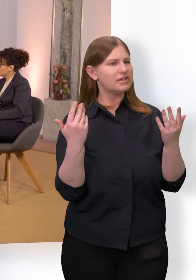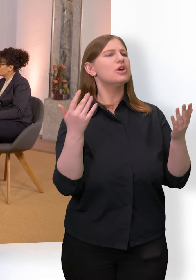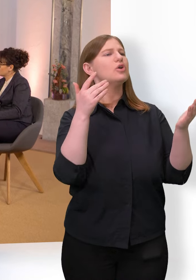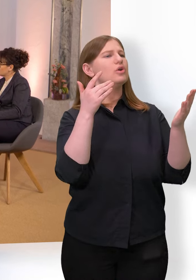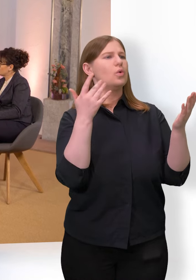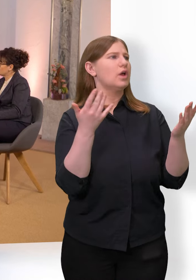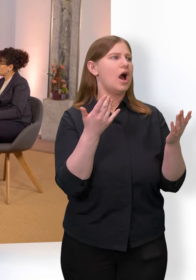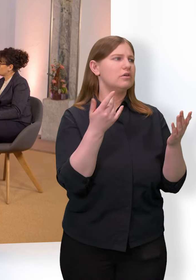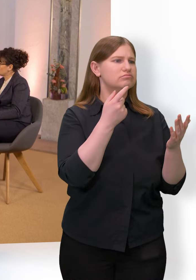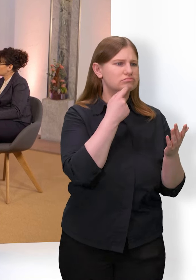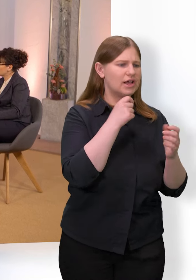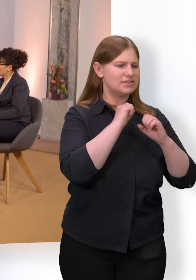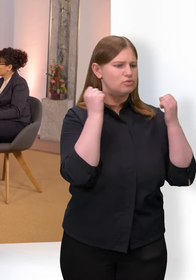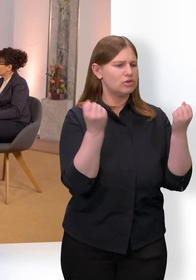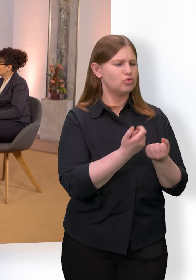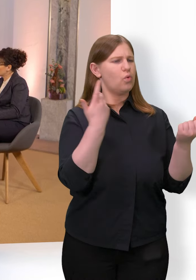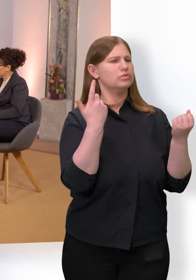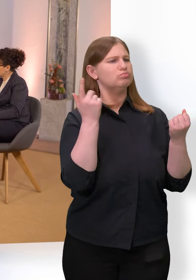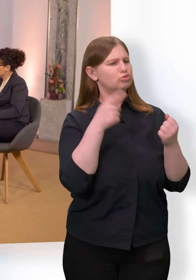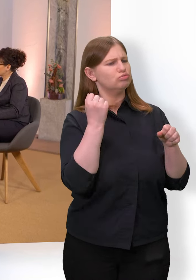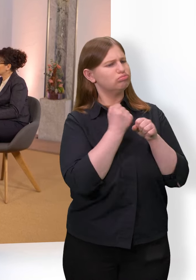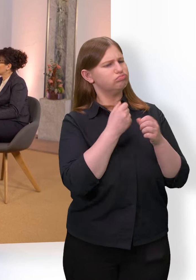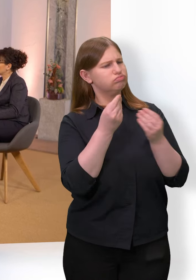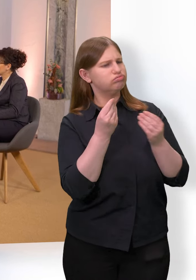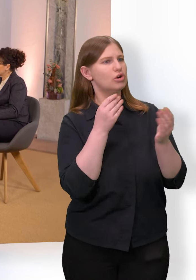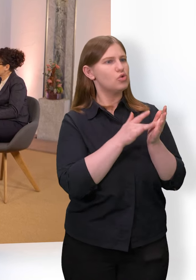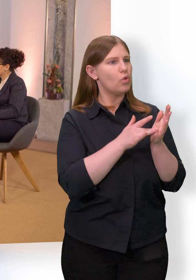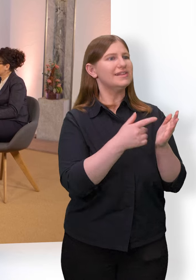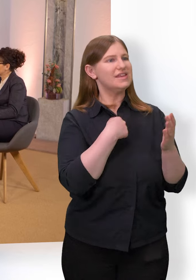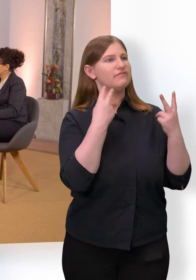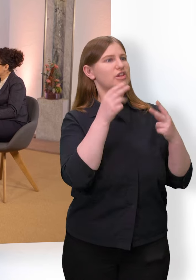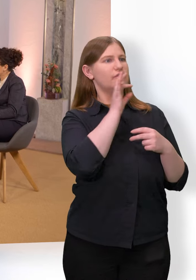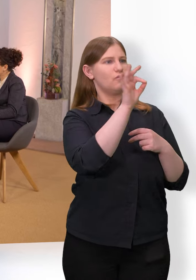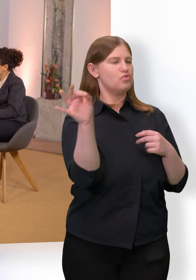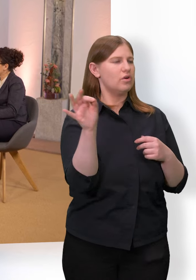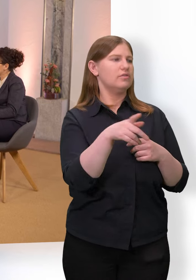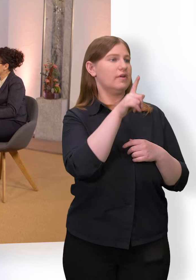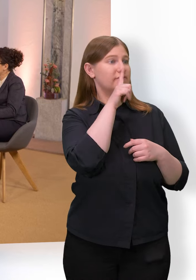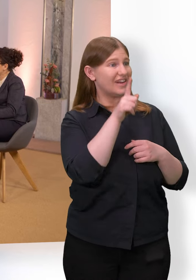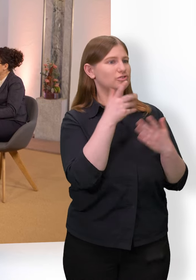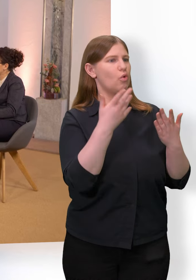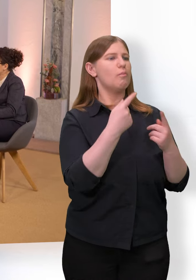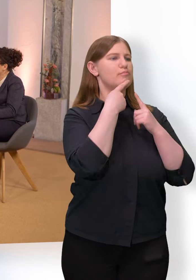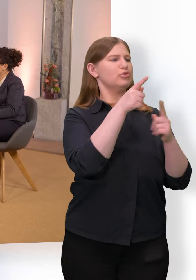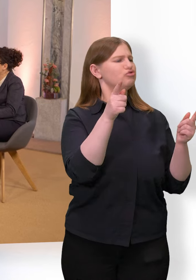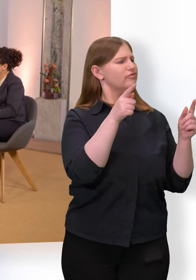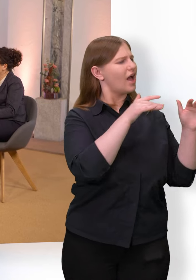weil sie mich ernst nehmen, weil ich wichtig bin. Wenn diese Botschaft ankommt, dann bewegt sich was. Das gelingt nicht immer, aber manchmal